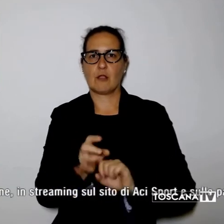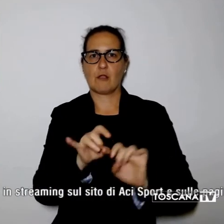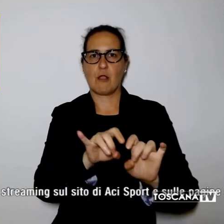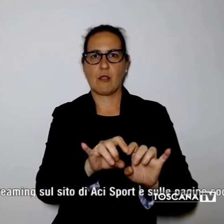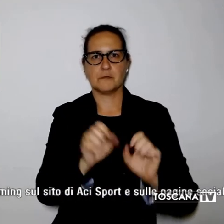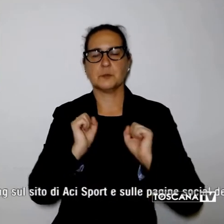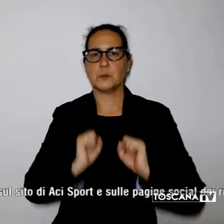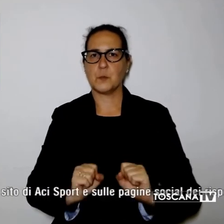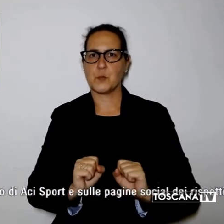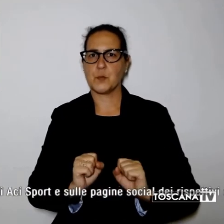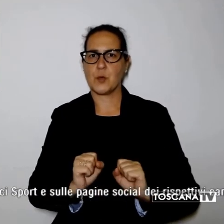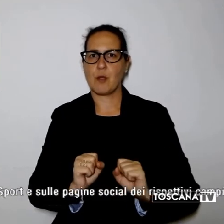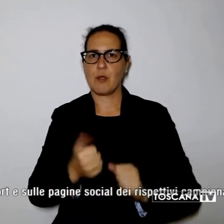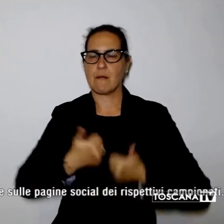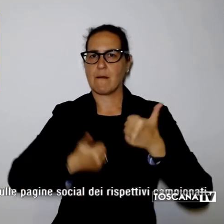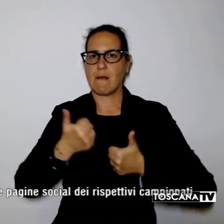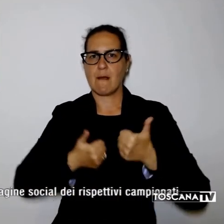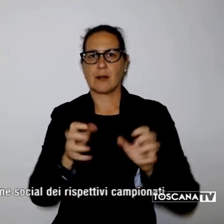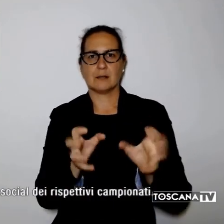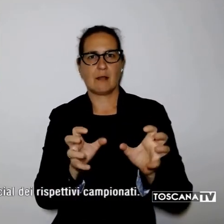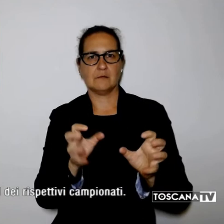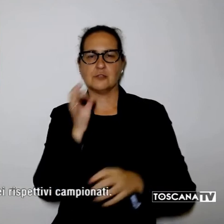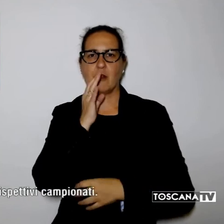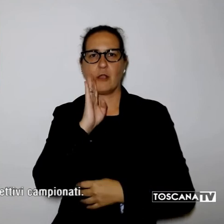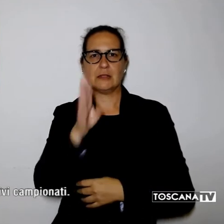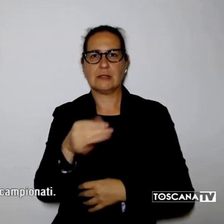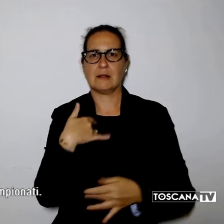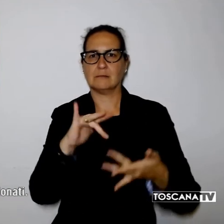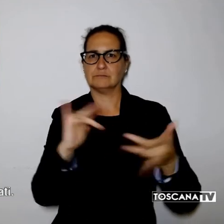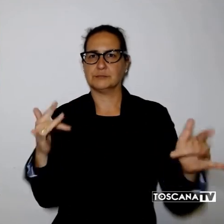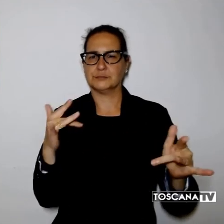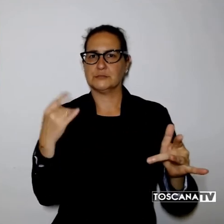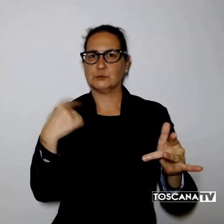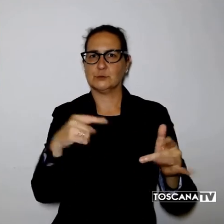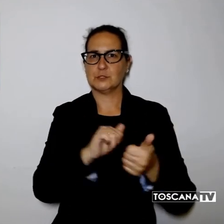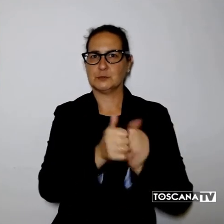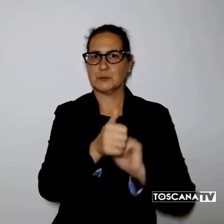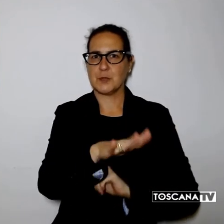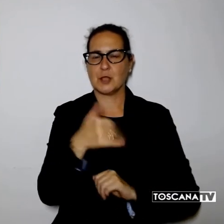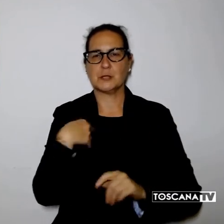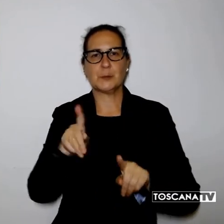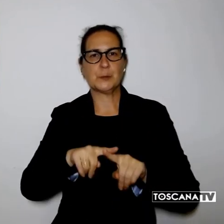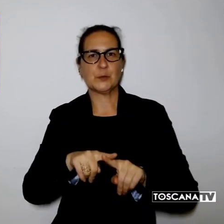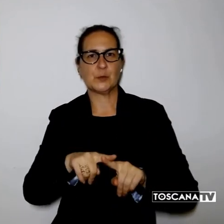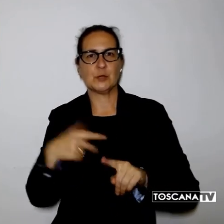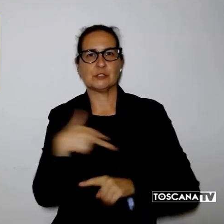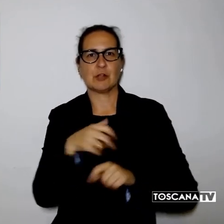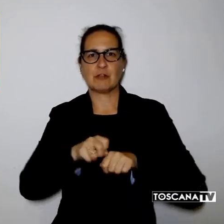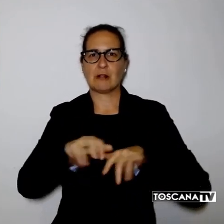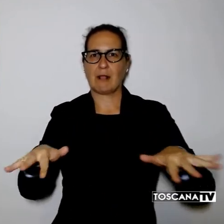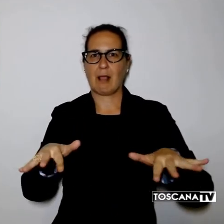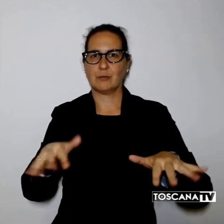gare in televisione in streaming sul sito di ACI Sport e sulle pagine social dei rispettivi campionati.